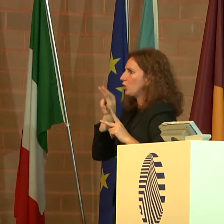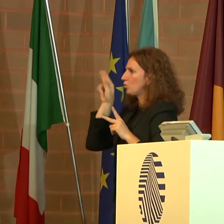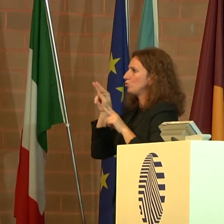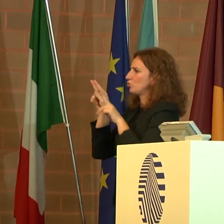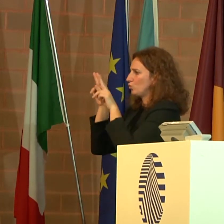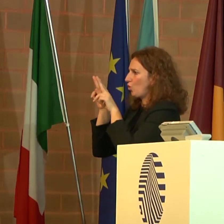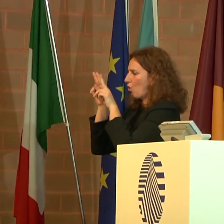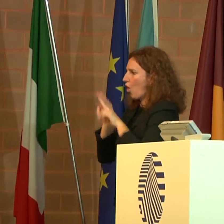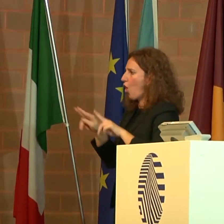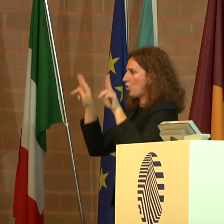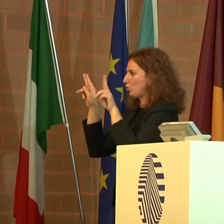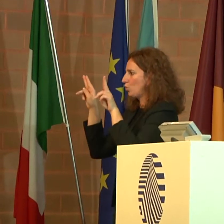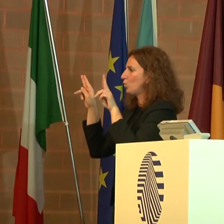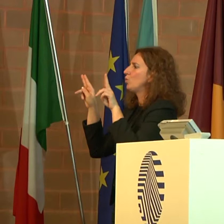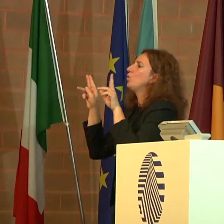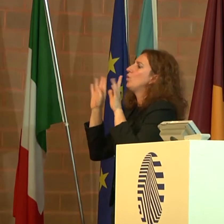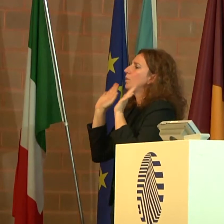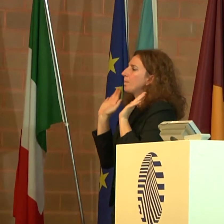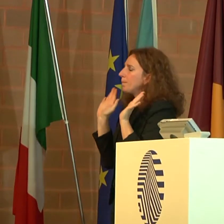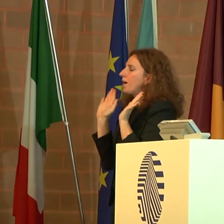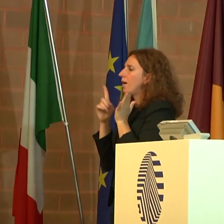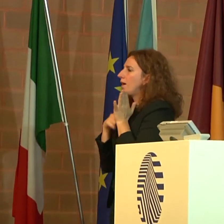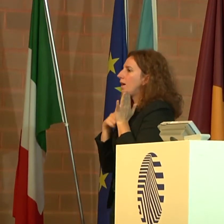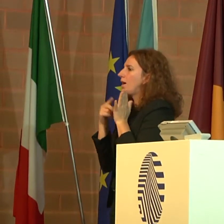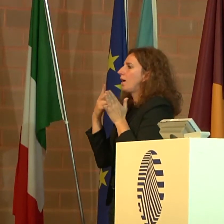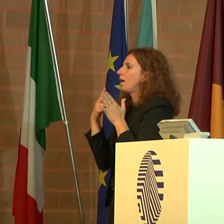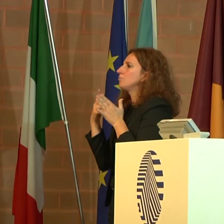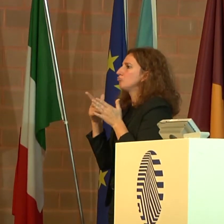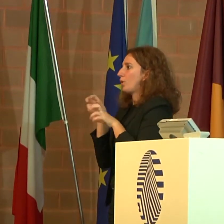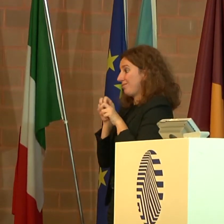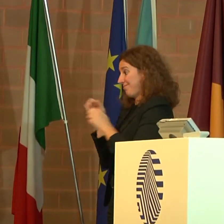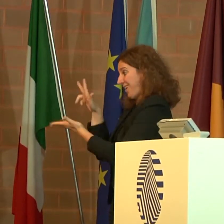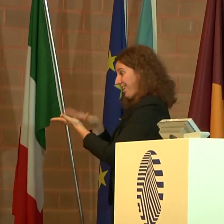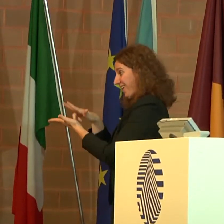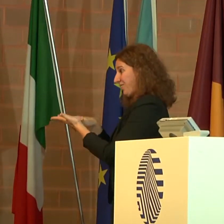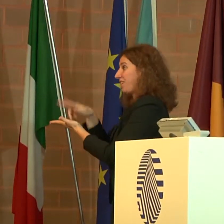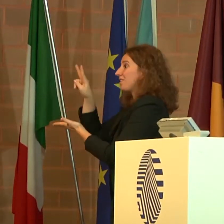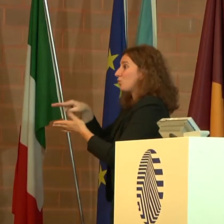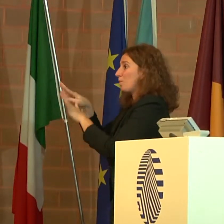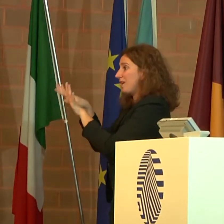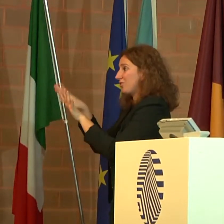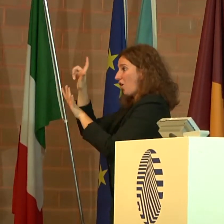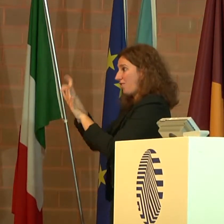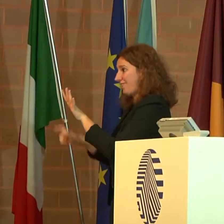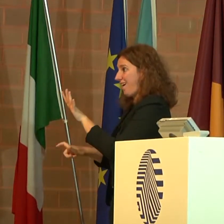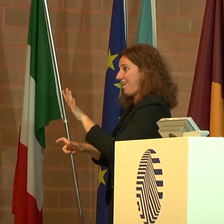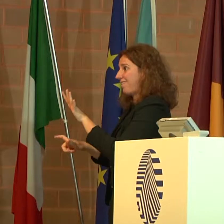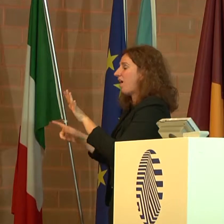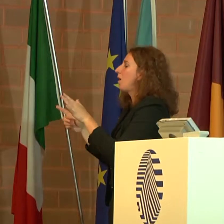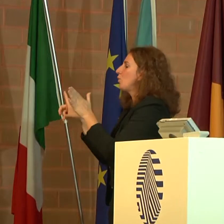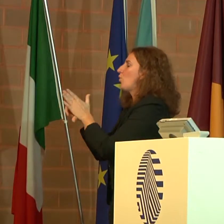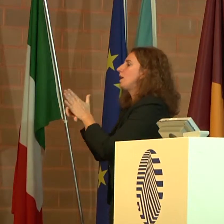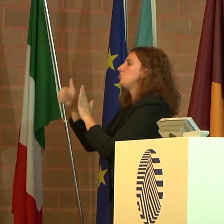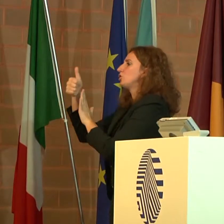Nazioni Unite sui diritti delle persone con disabilità, ratificata dal nostro Paese nel 2009, oltre che dalla legge